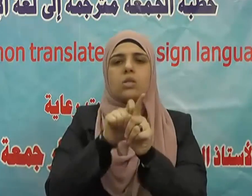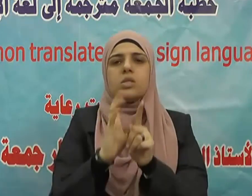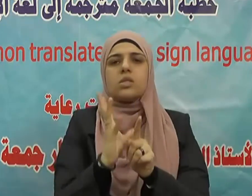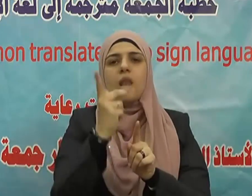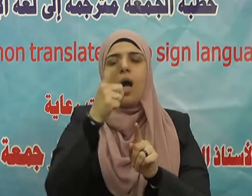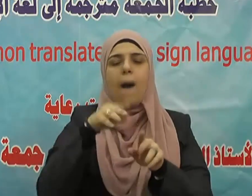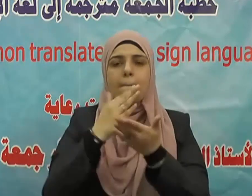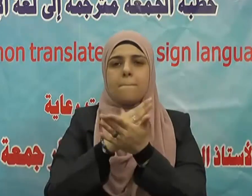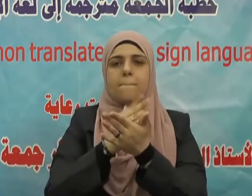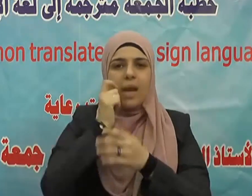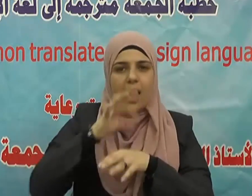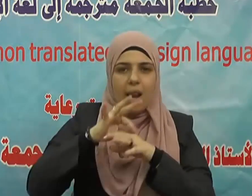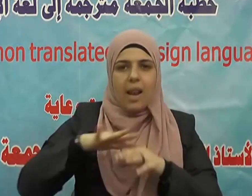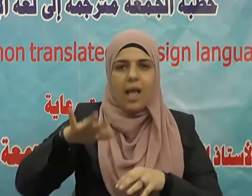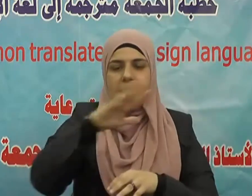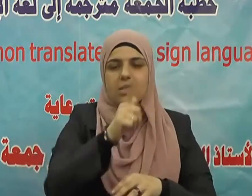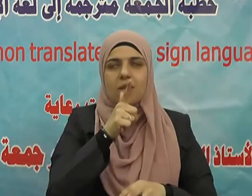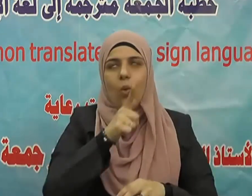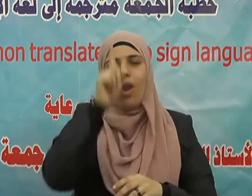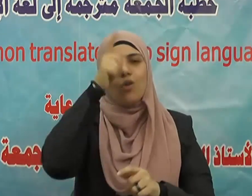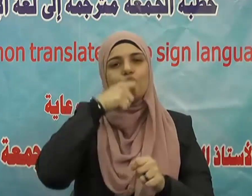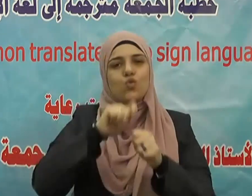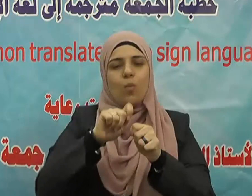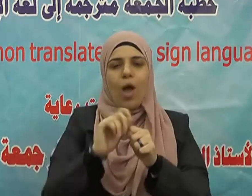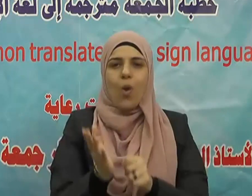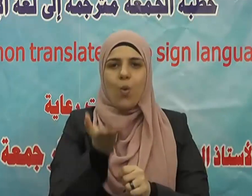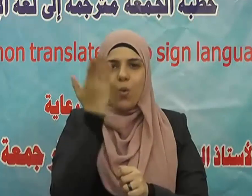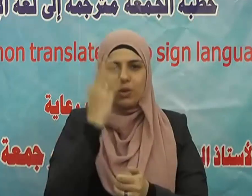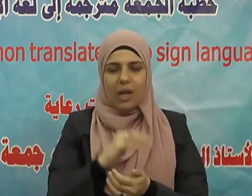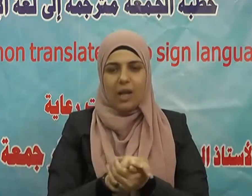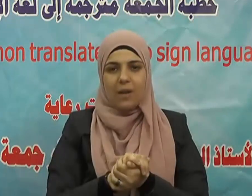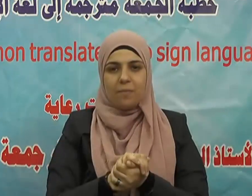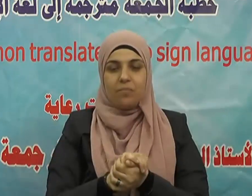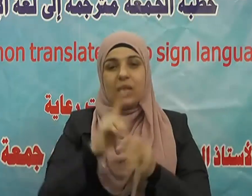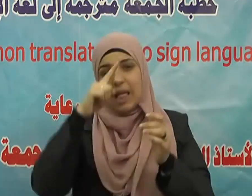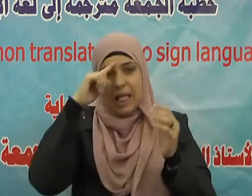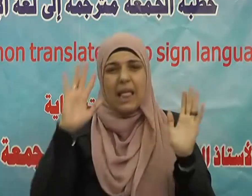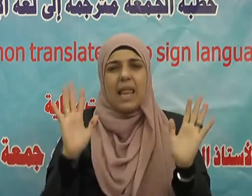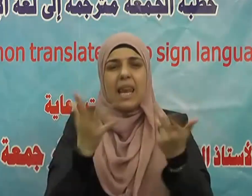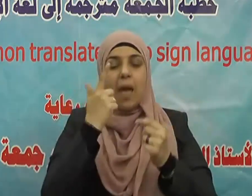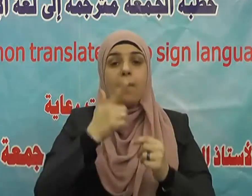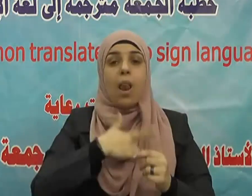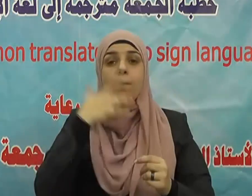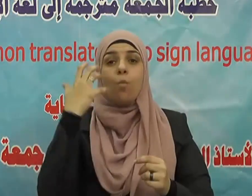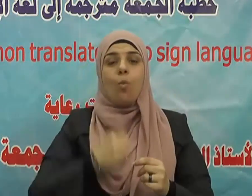وأستغفر الله لي ولكم الحمد لله رب العالمين